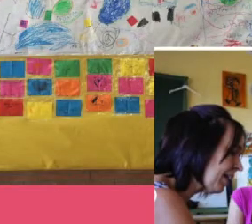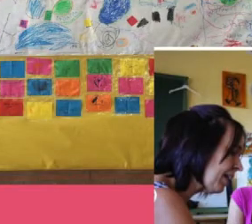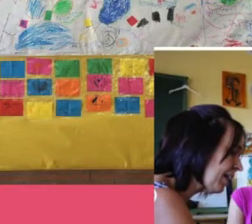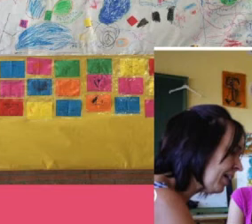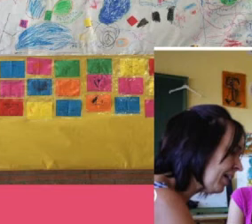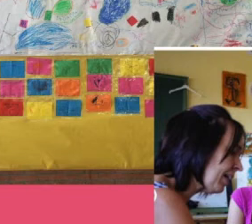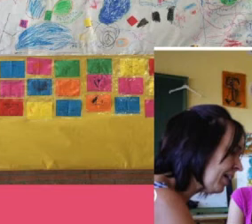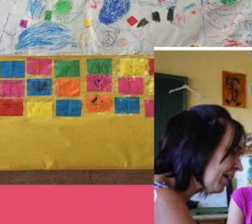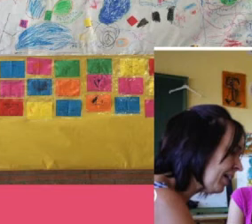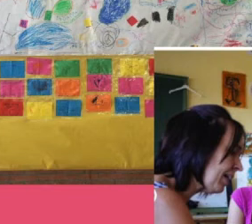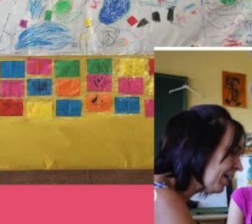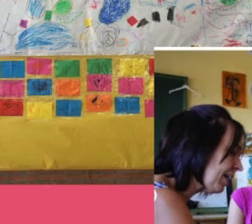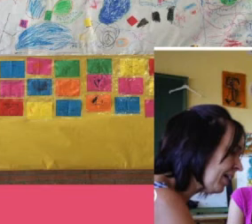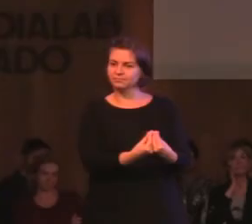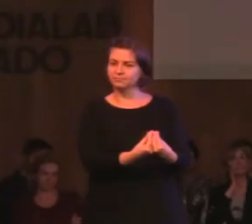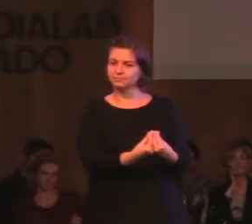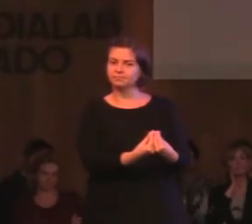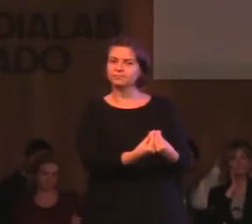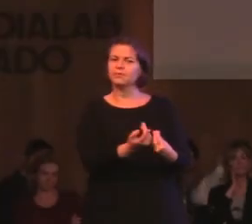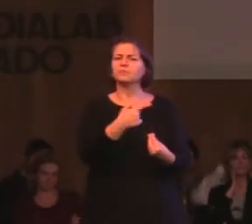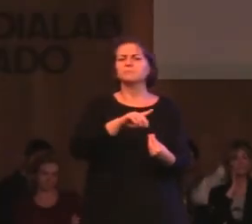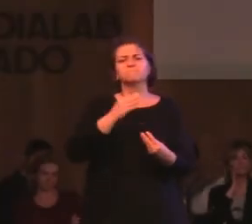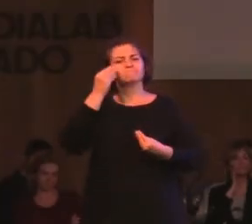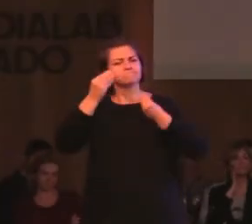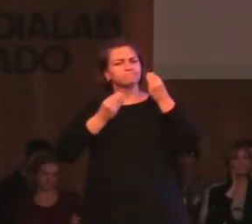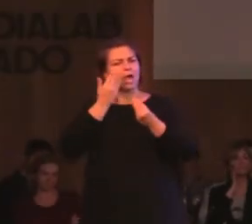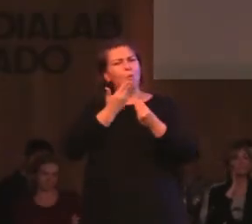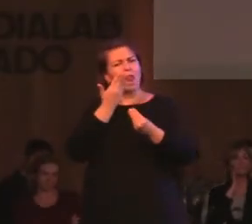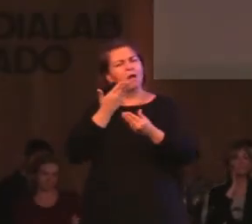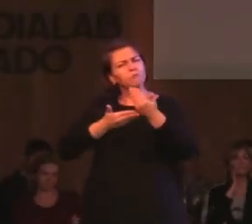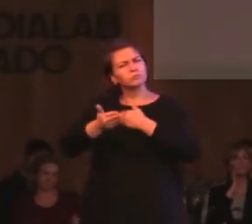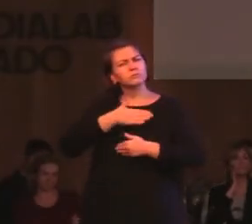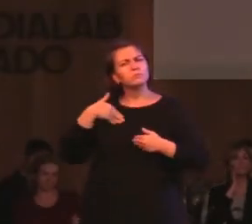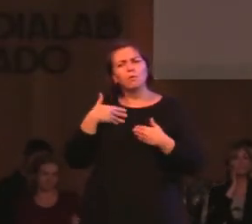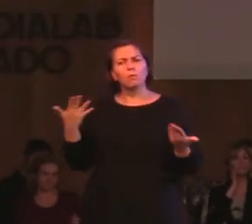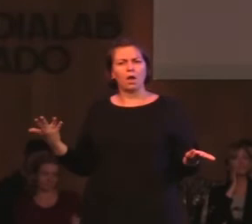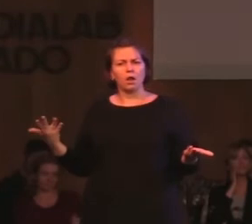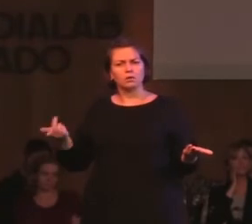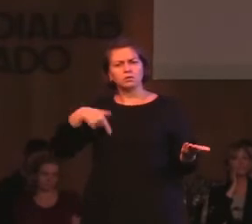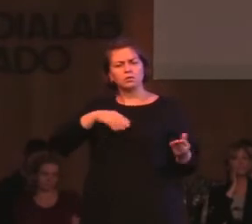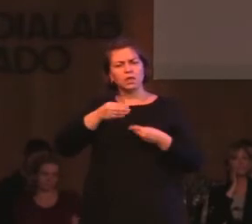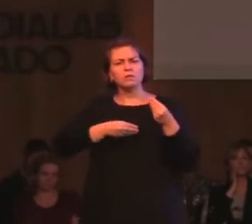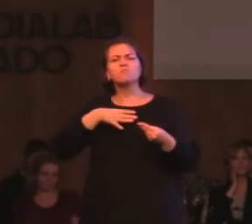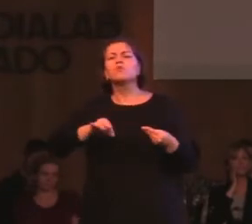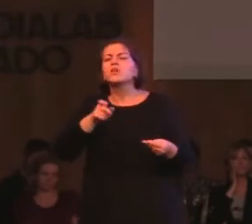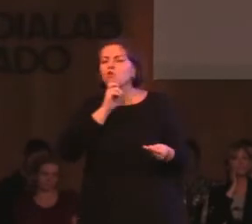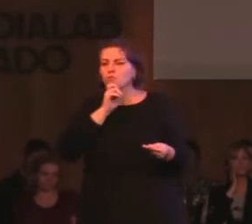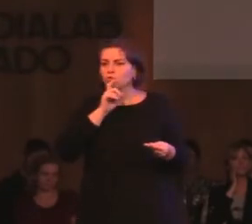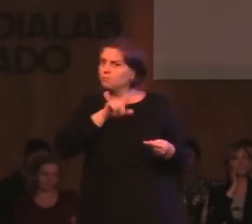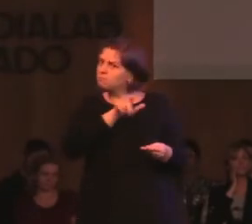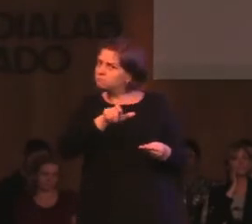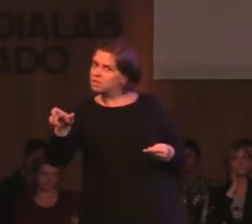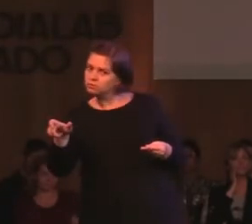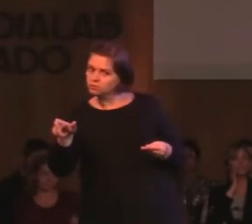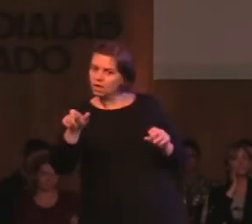Nos juntamos y pensamos, la escuela que queremos, cómo la podemos hacer y con quién tenemos que contar para